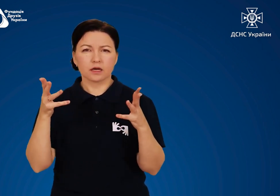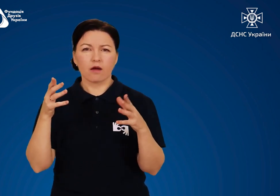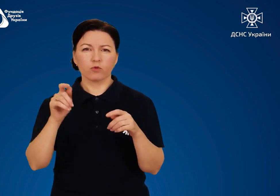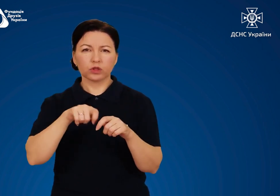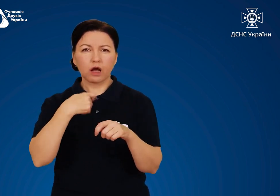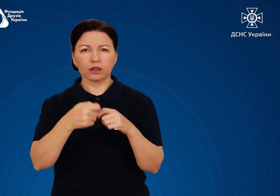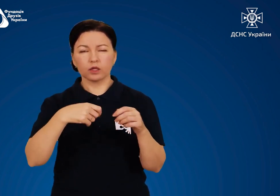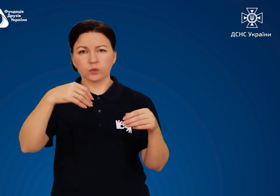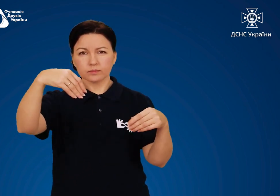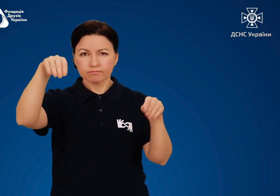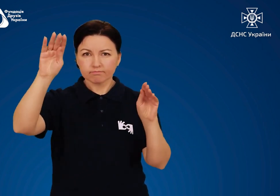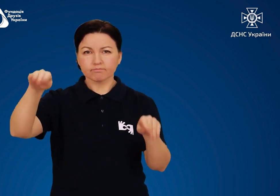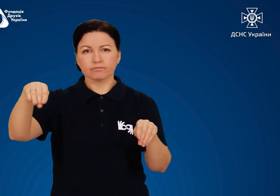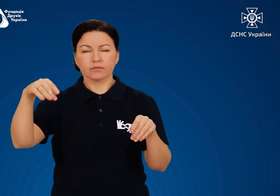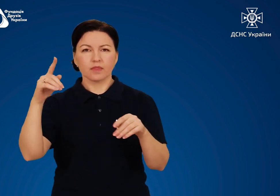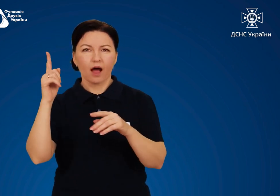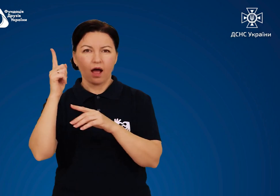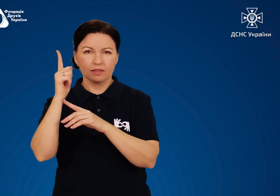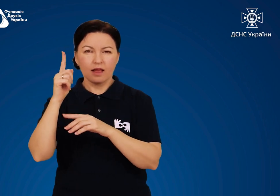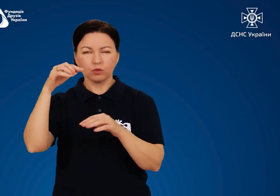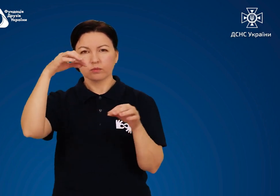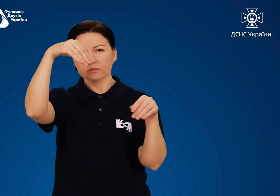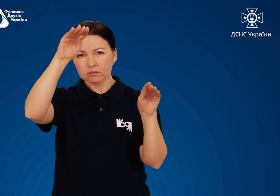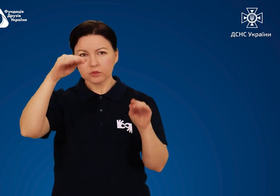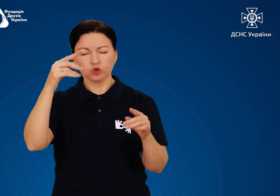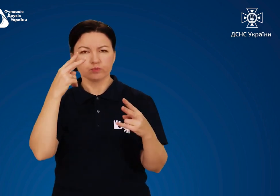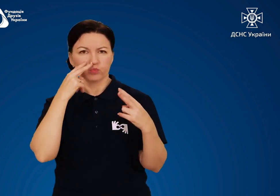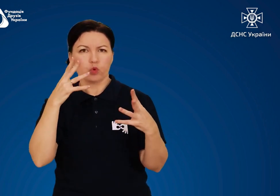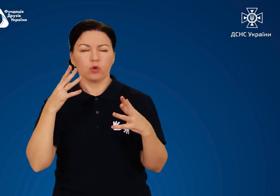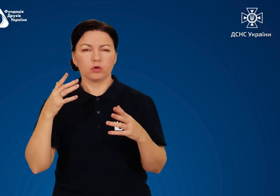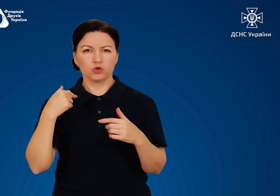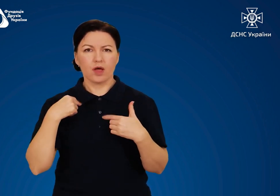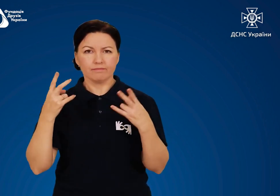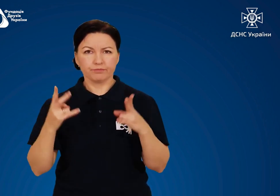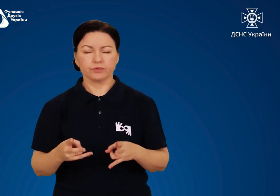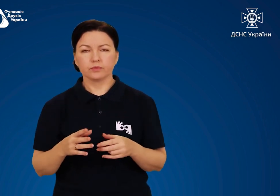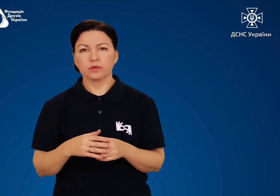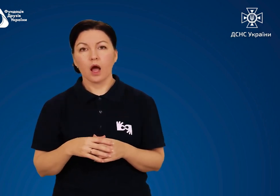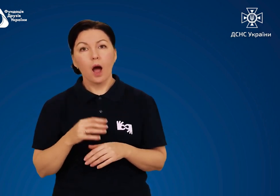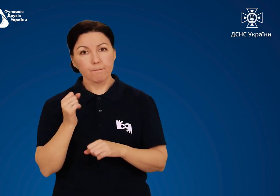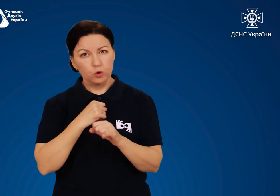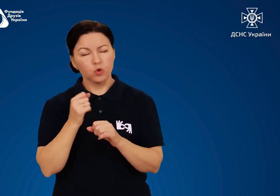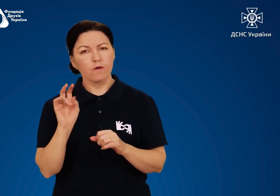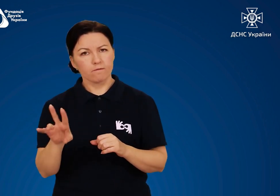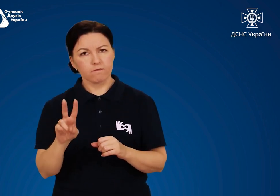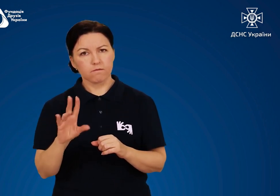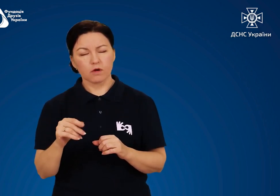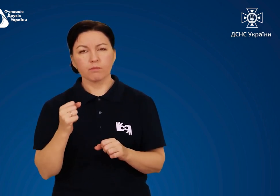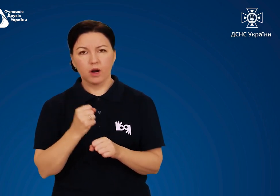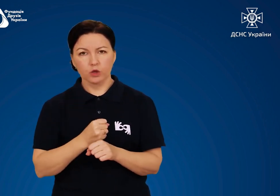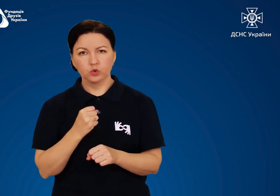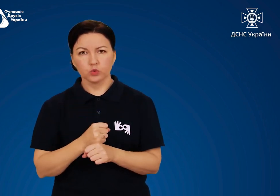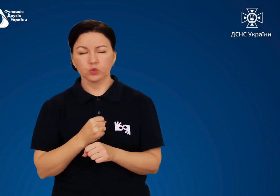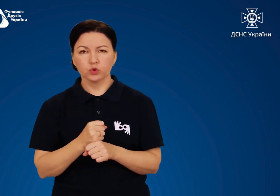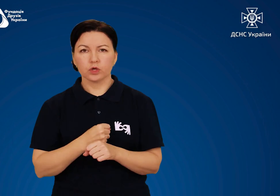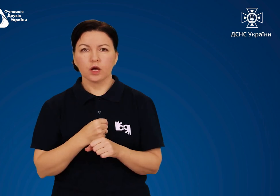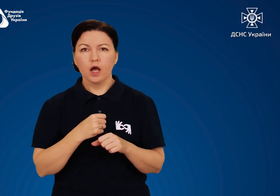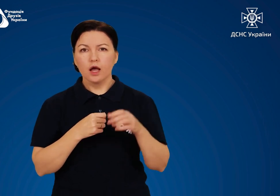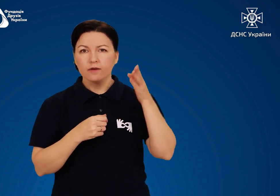Чекайте допомоги в автомобілі. При цьому можна залишити мотор працюючим, відкривши